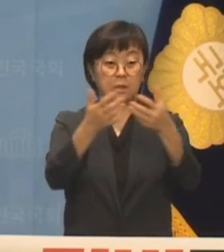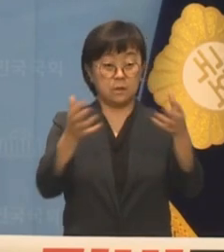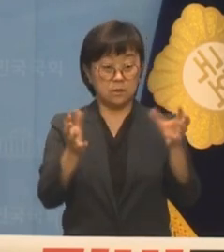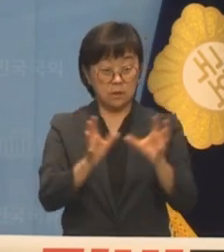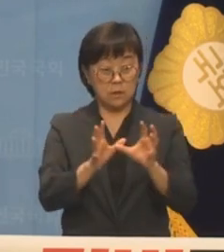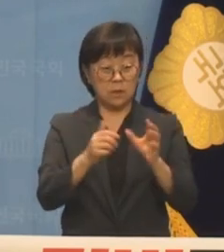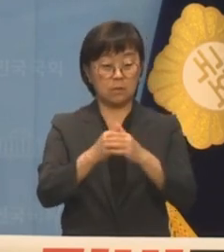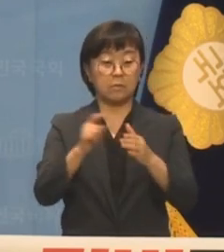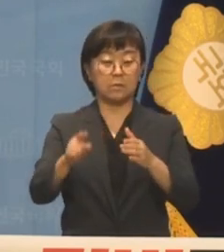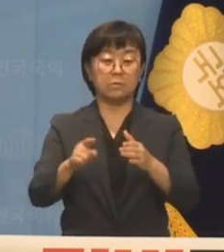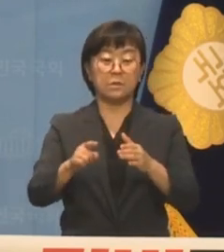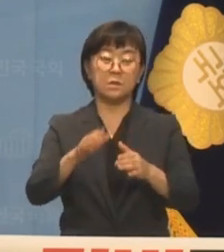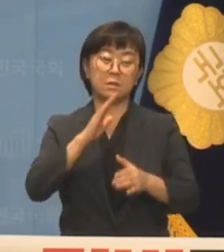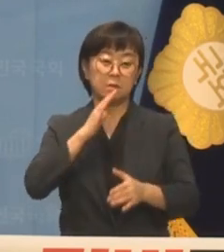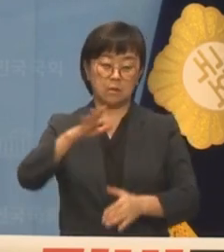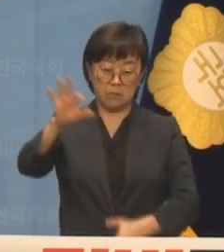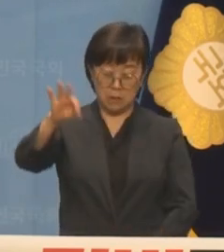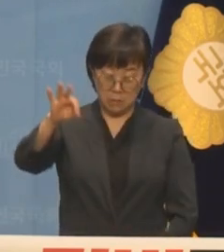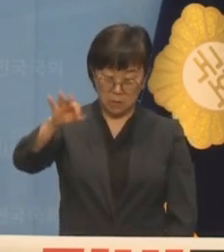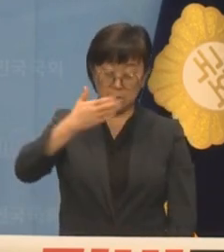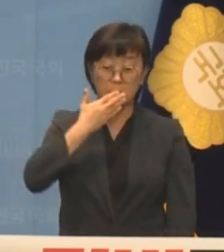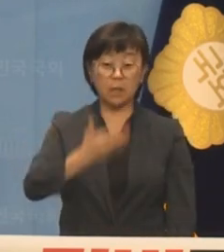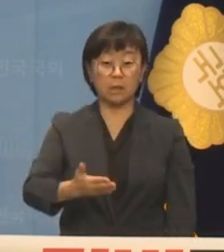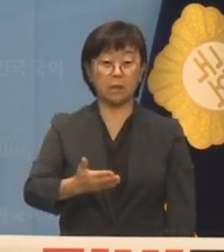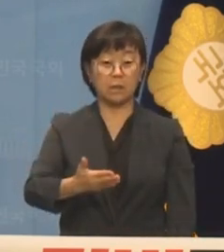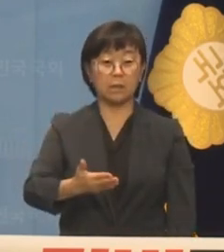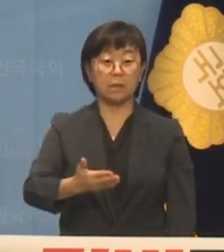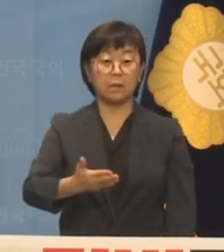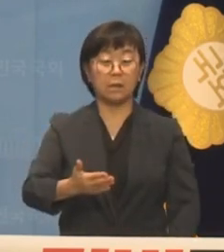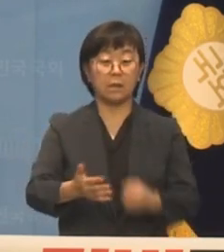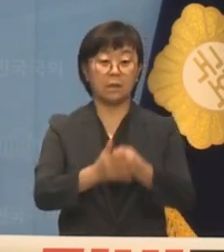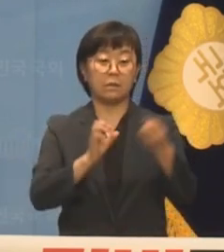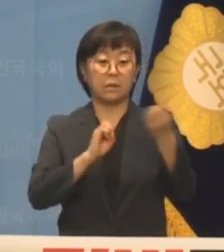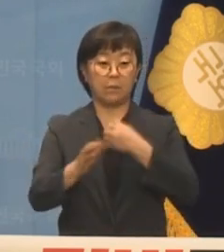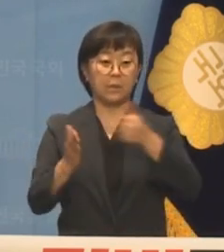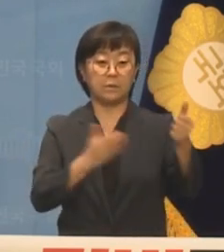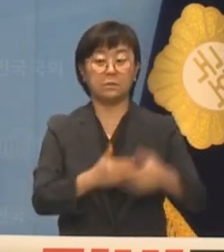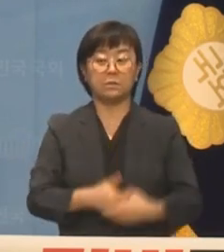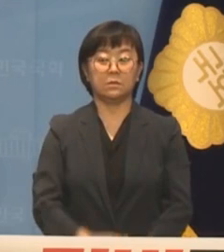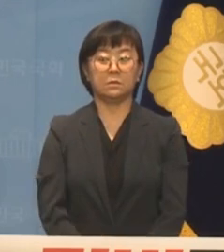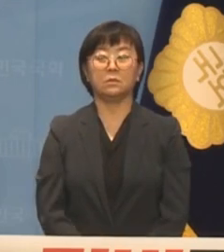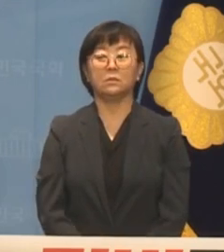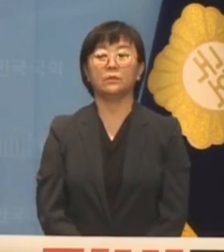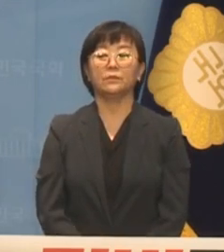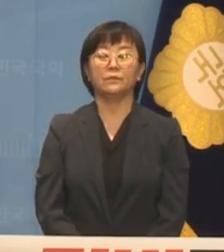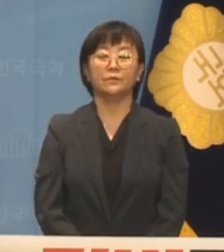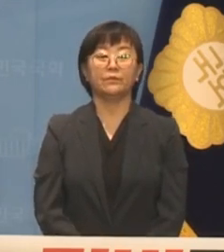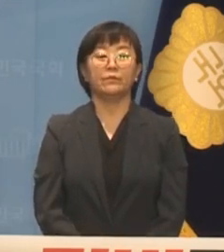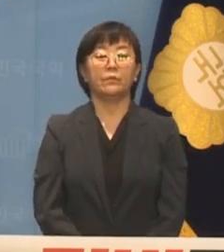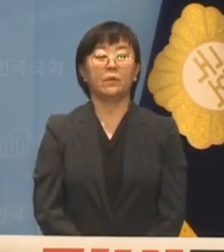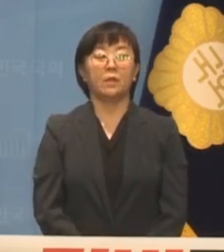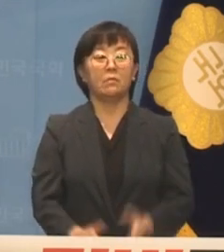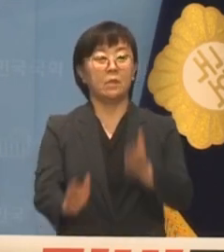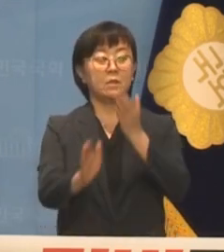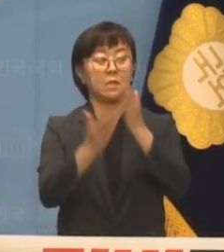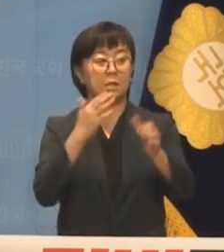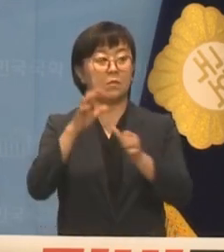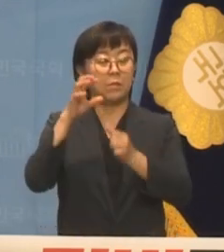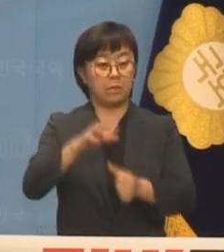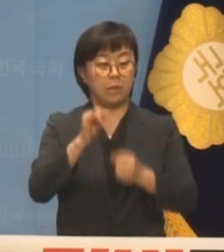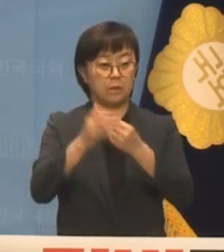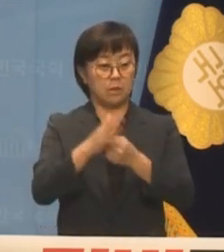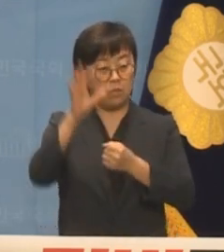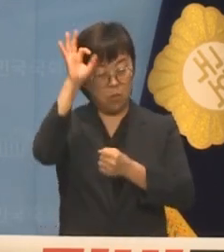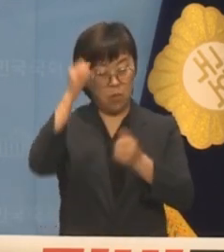그렇게 만만하게 보이는지 답변하시기 바랍니다 부당하게 급박을 받은